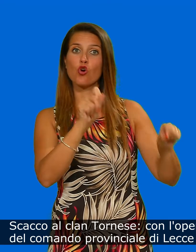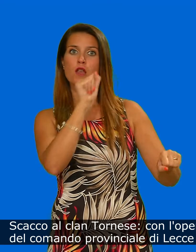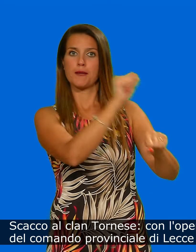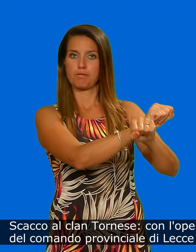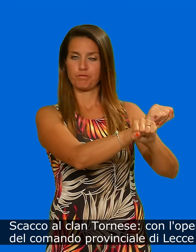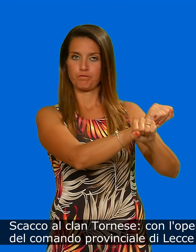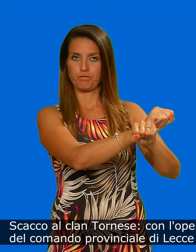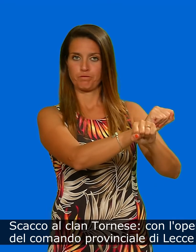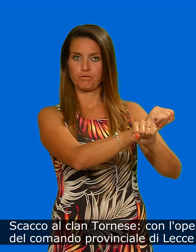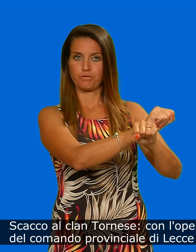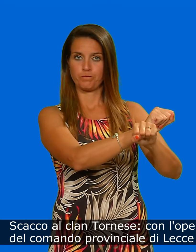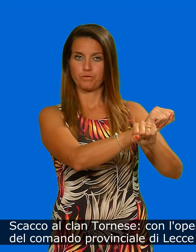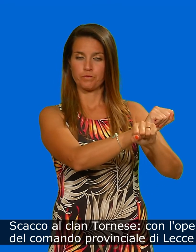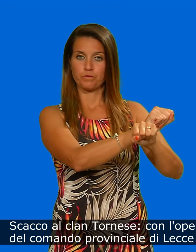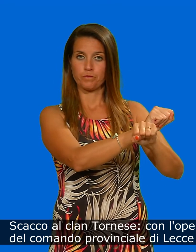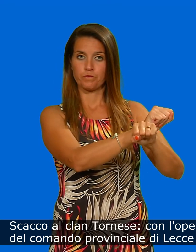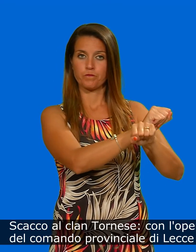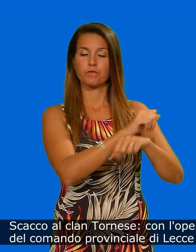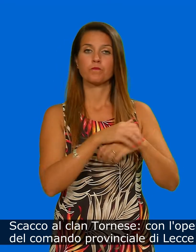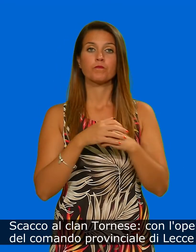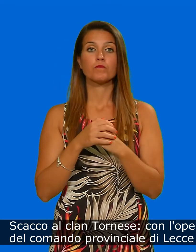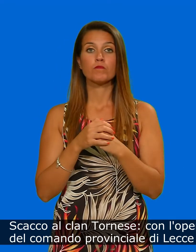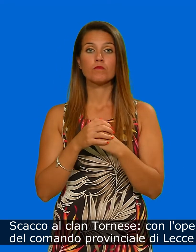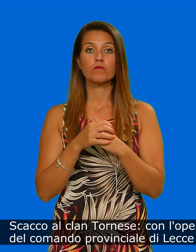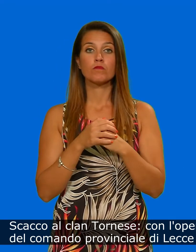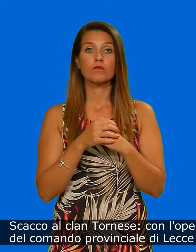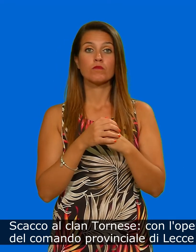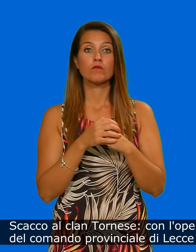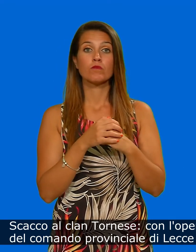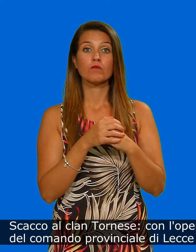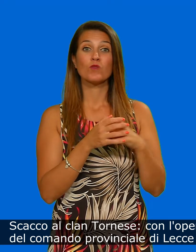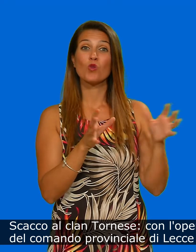hanno arrestato 33 persone,